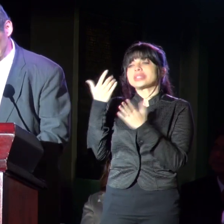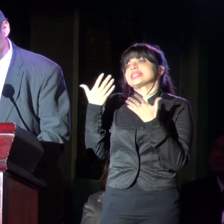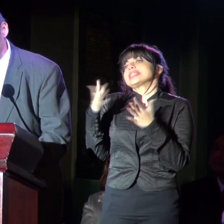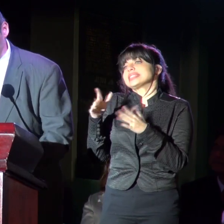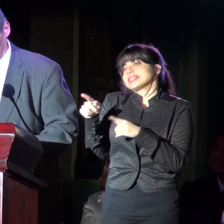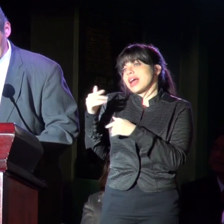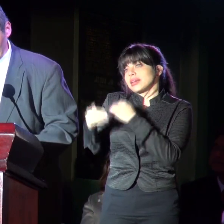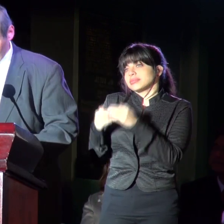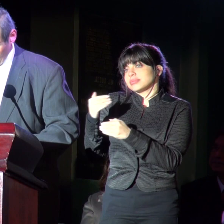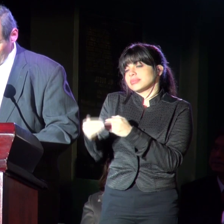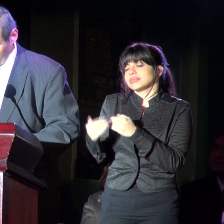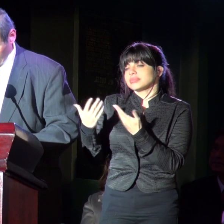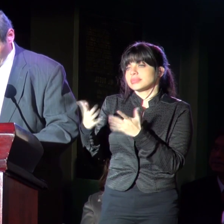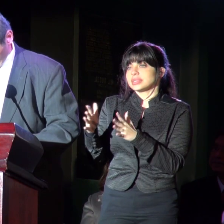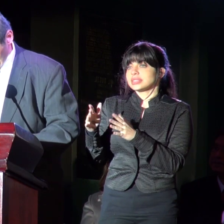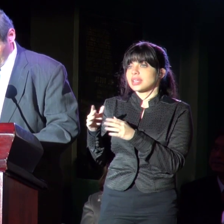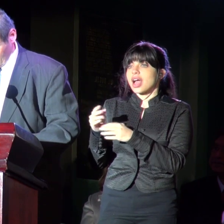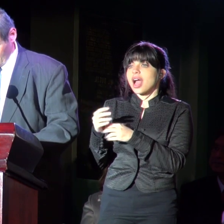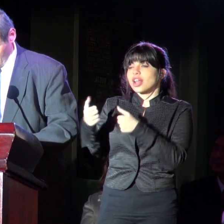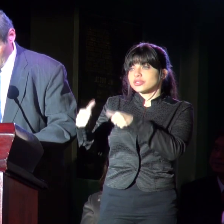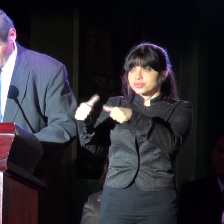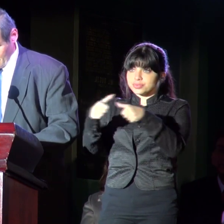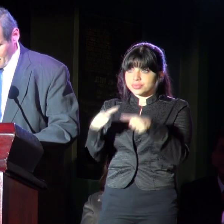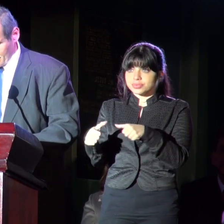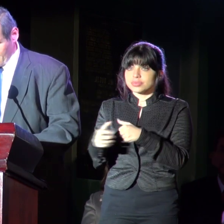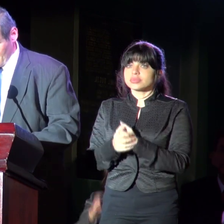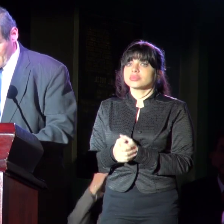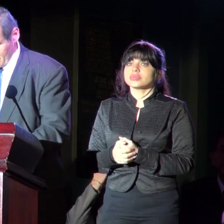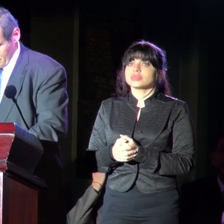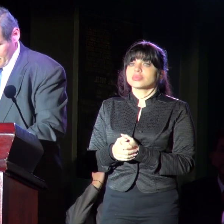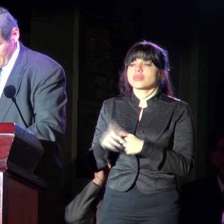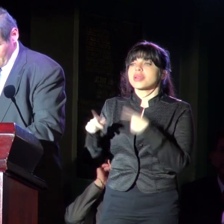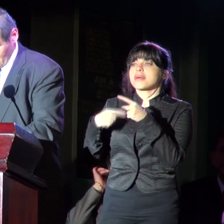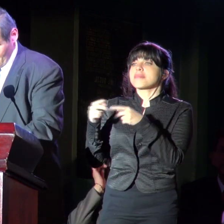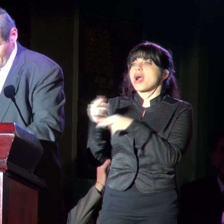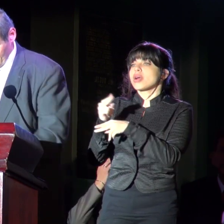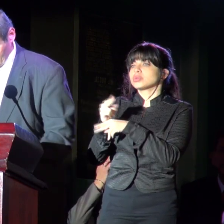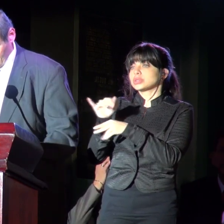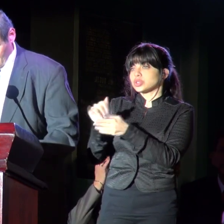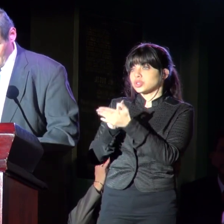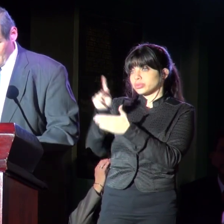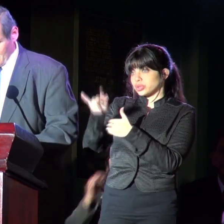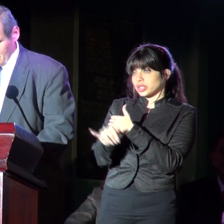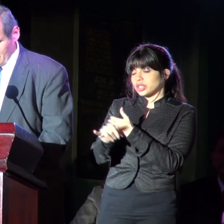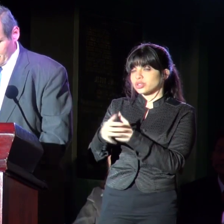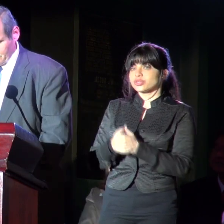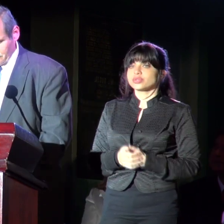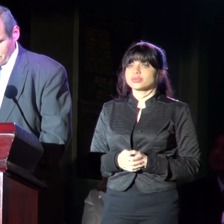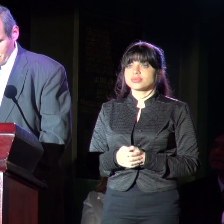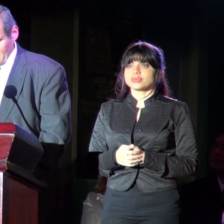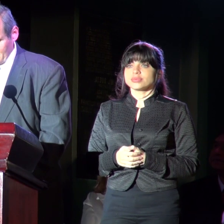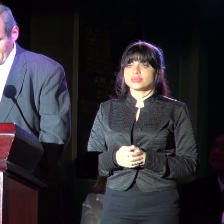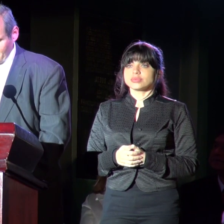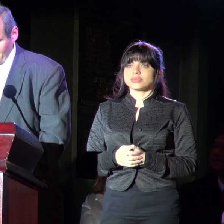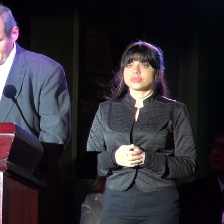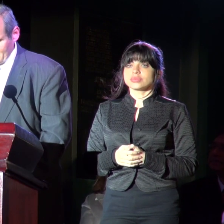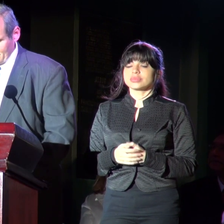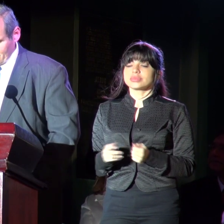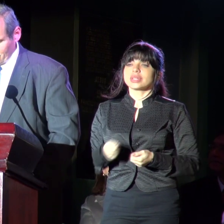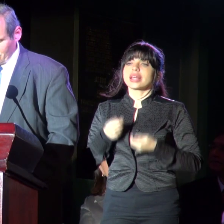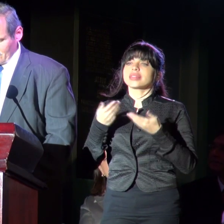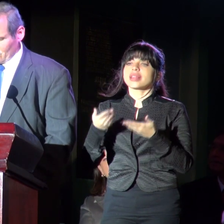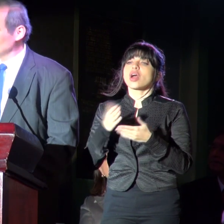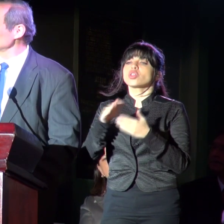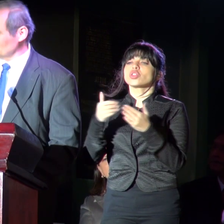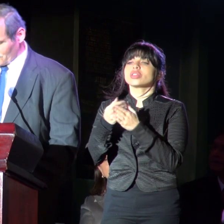están en proceso los convenios que van a regular estos proyectos. Se entrega un total